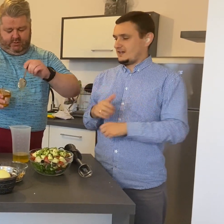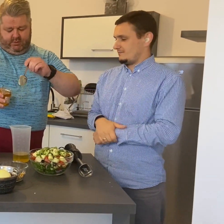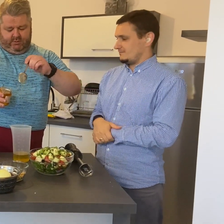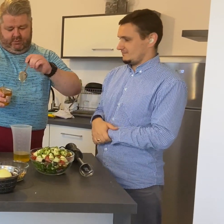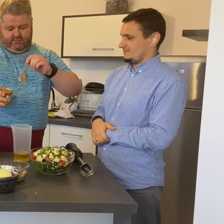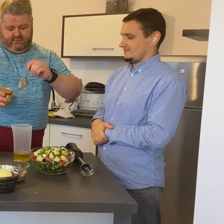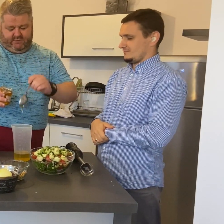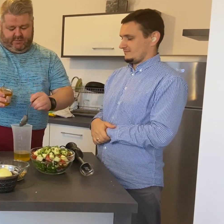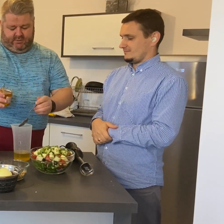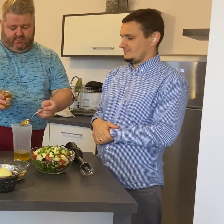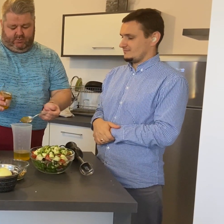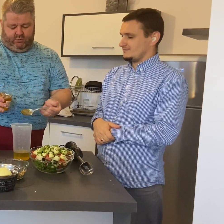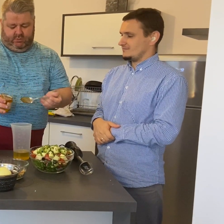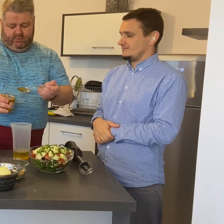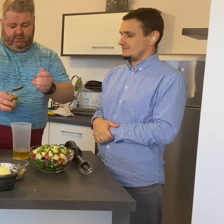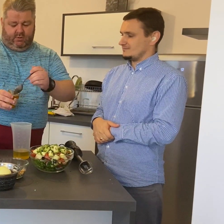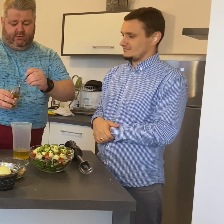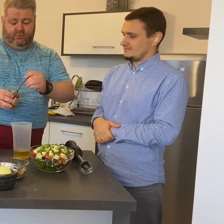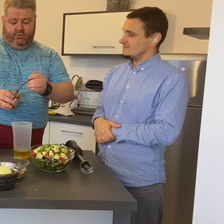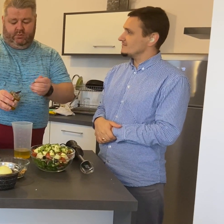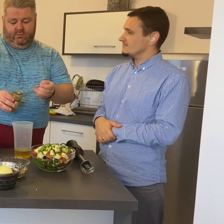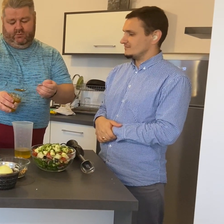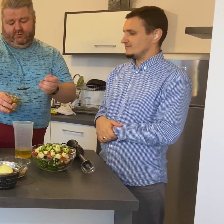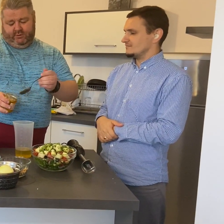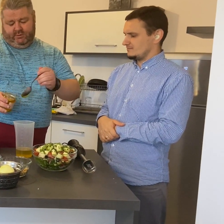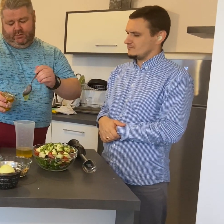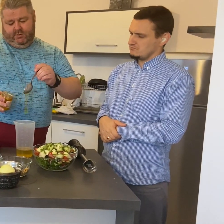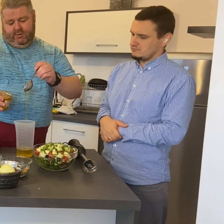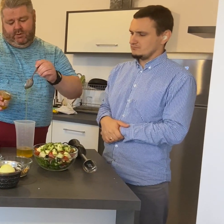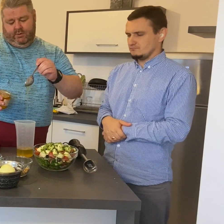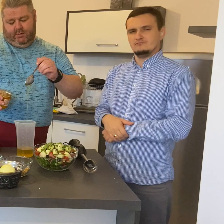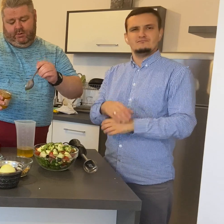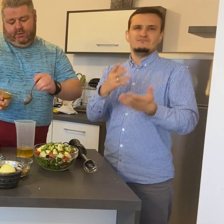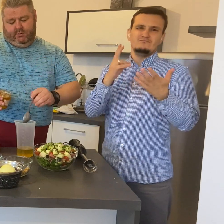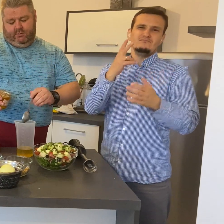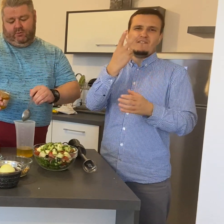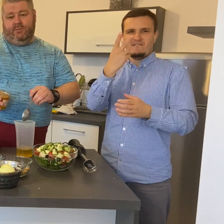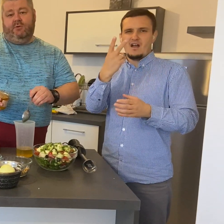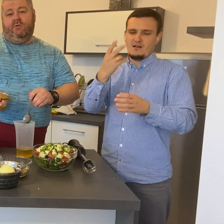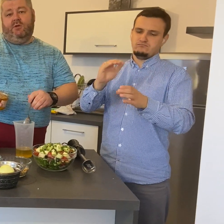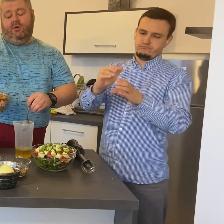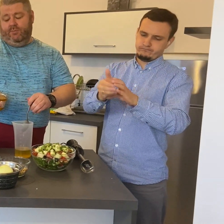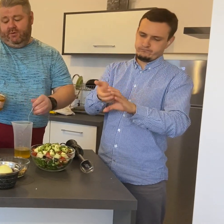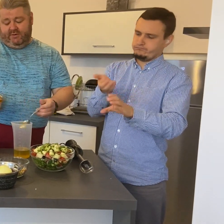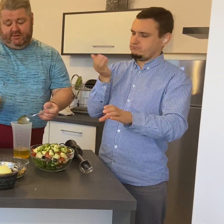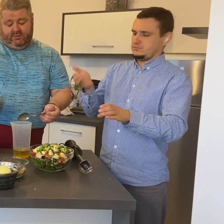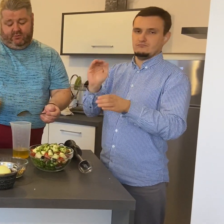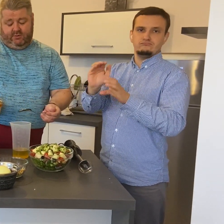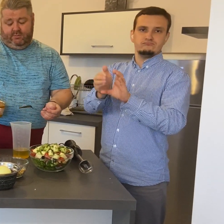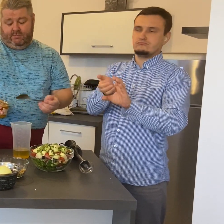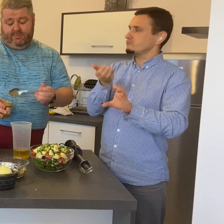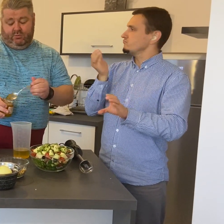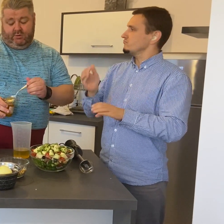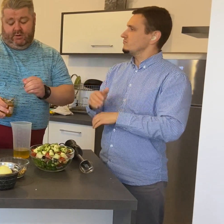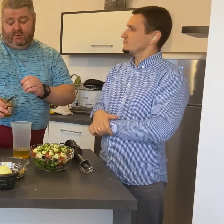Wlewamy miód. Około dwóch łyżek. To się będzie świetnie komponować, dlatego że mamy tutaj owoce.